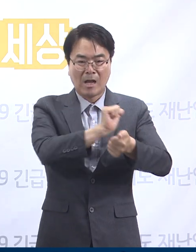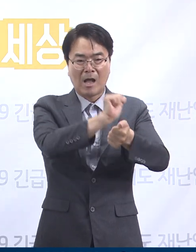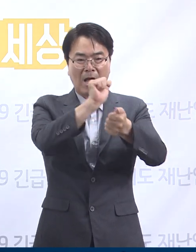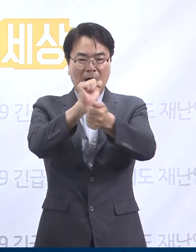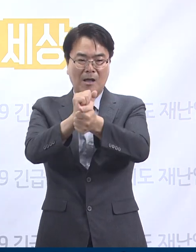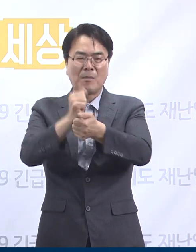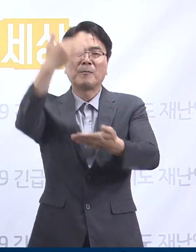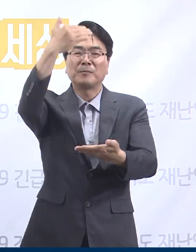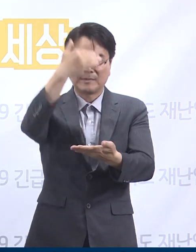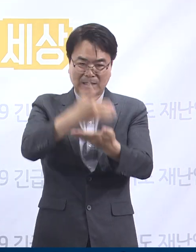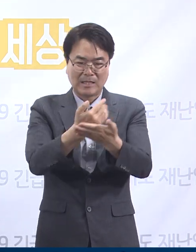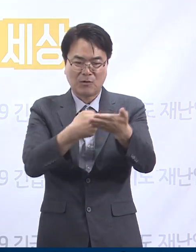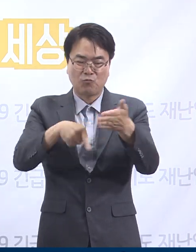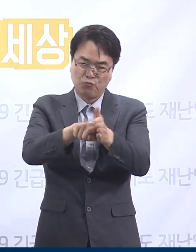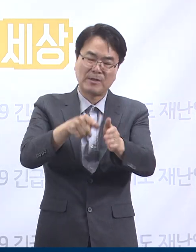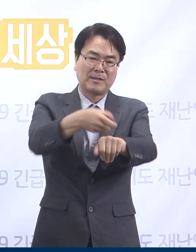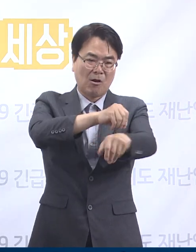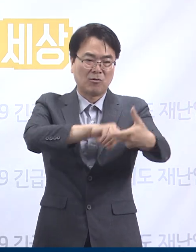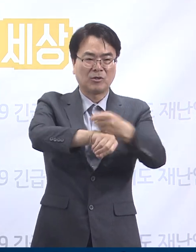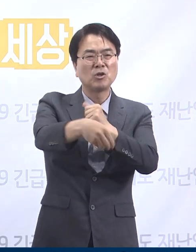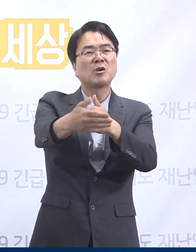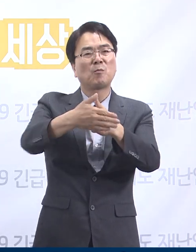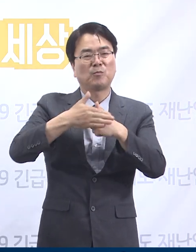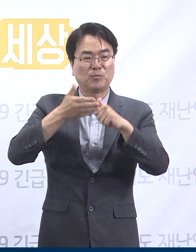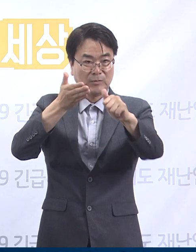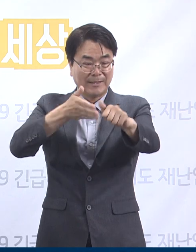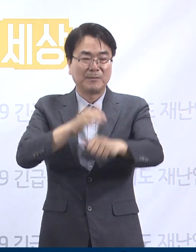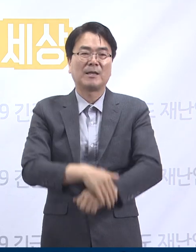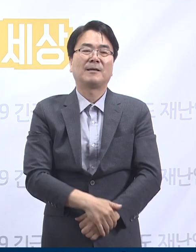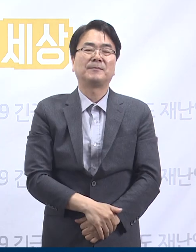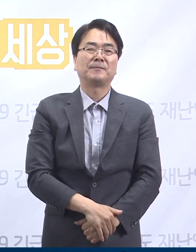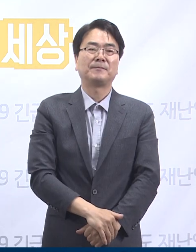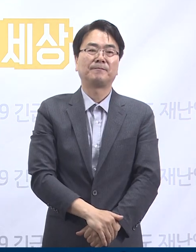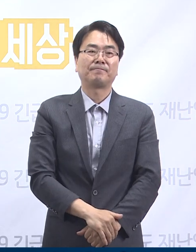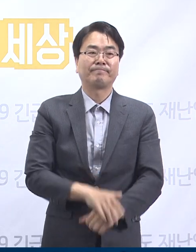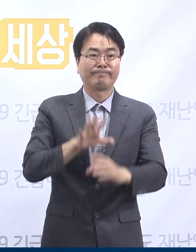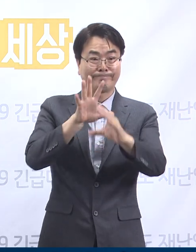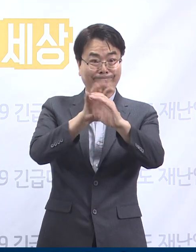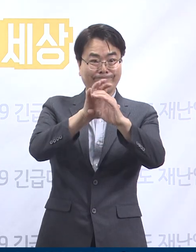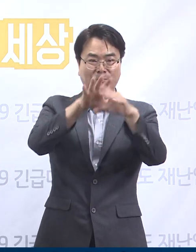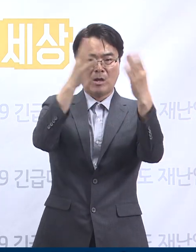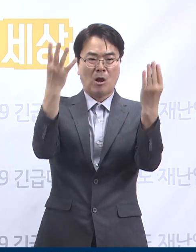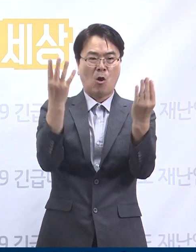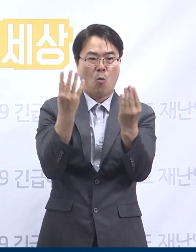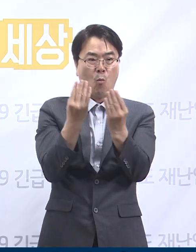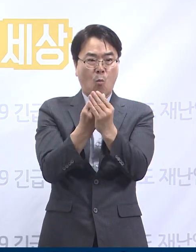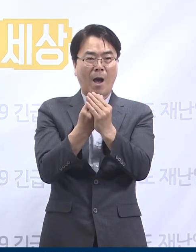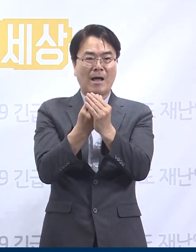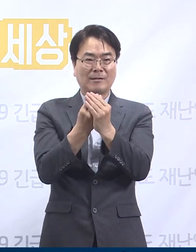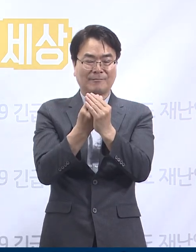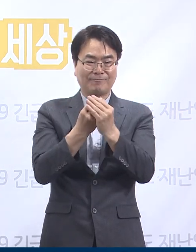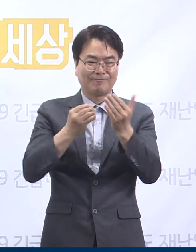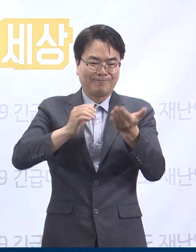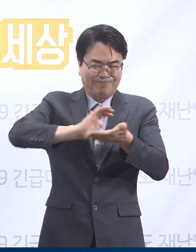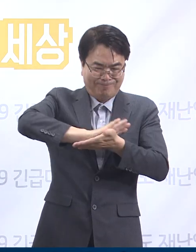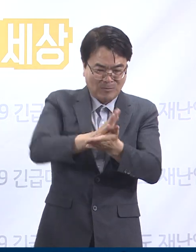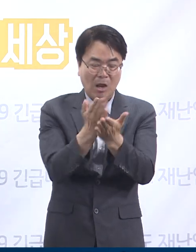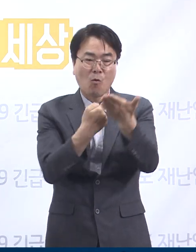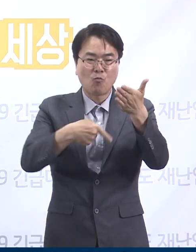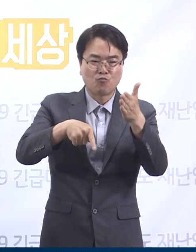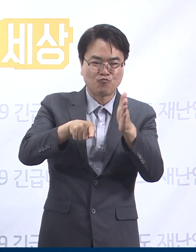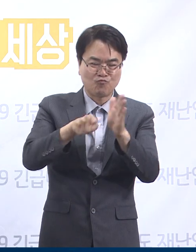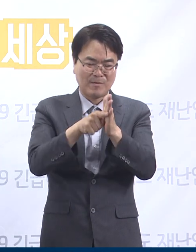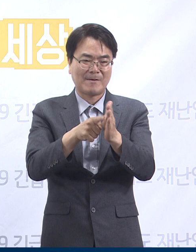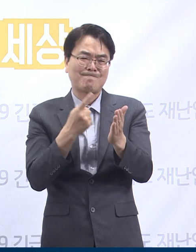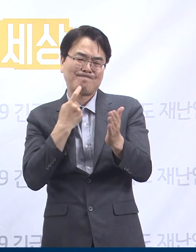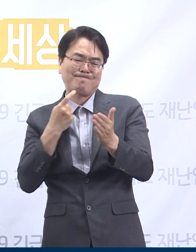차단을 위해 적극 협조해 주실 것을 부탁드립니다. 코로나19의 완전한 종식시까지 경각심을 가지고 끈기